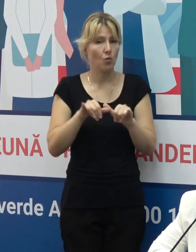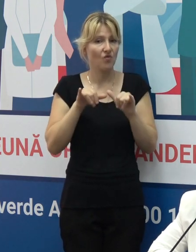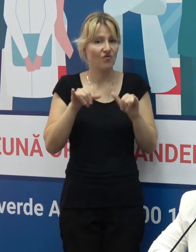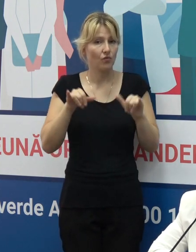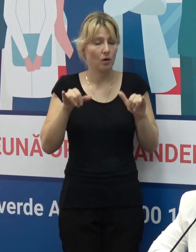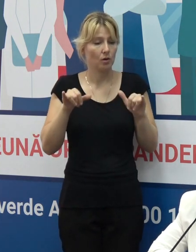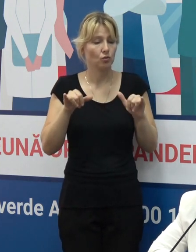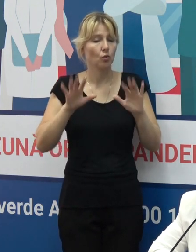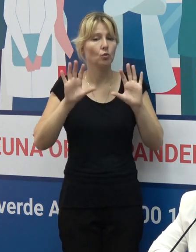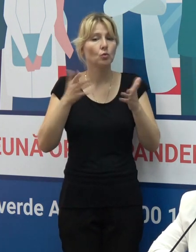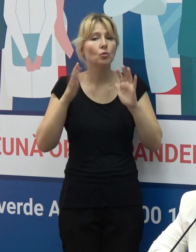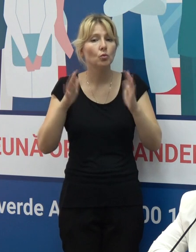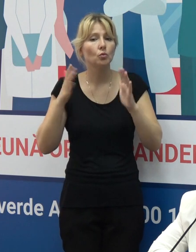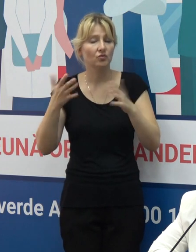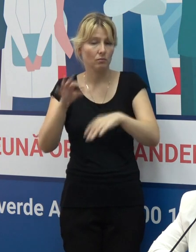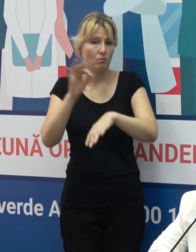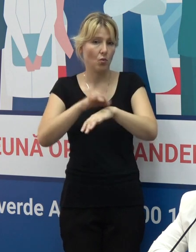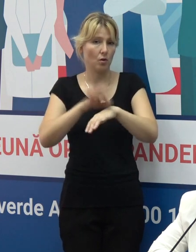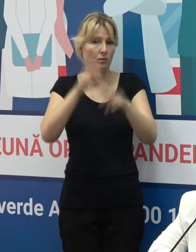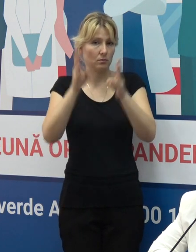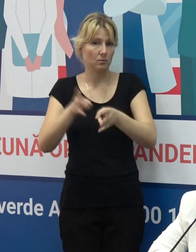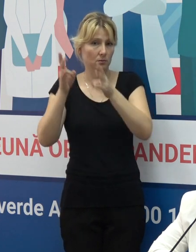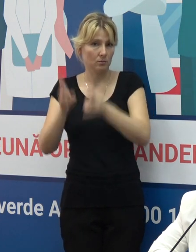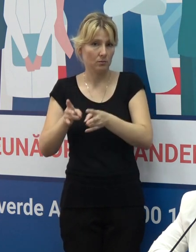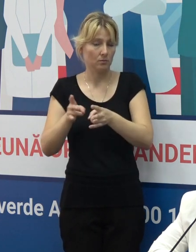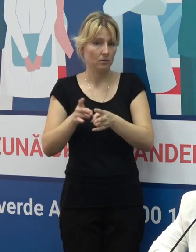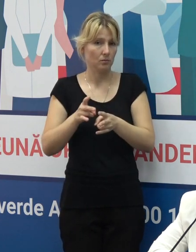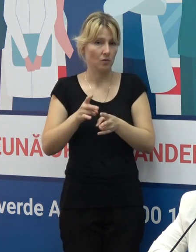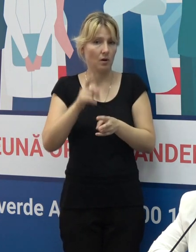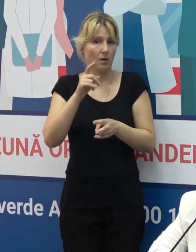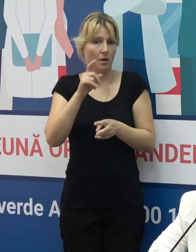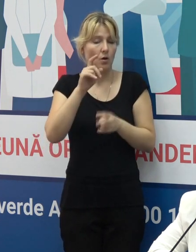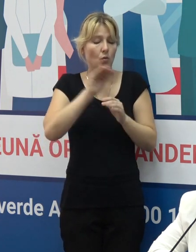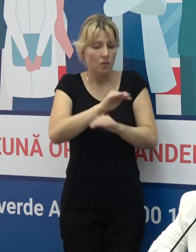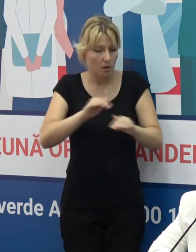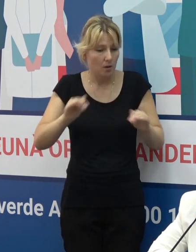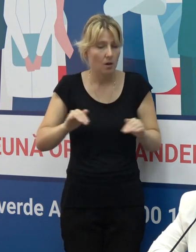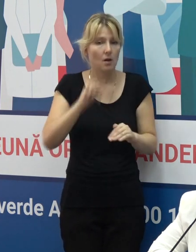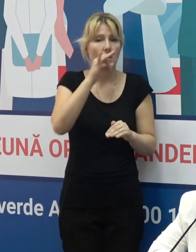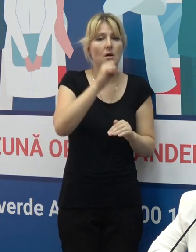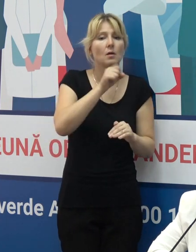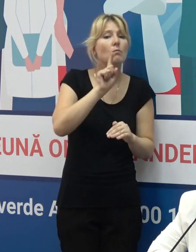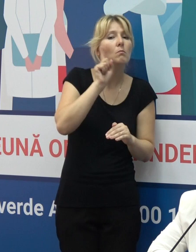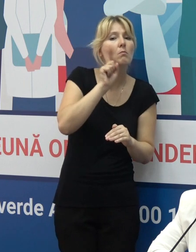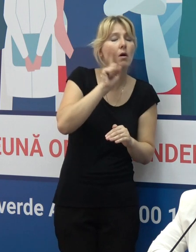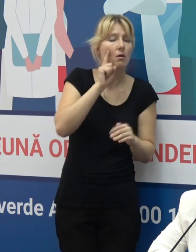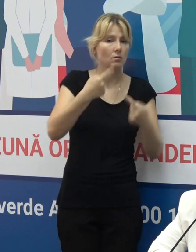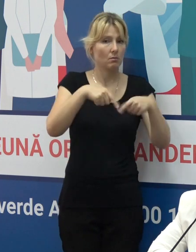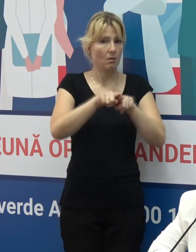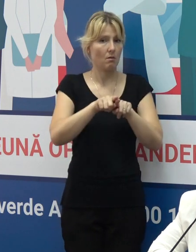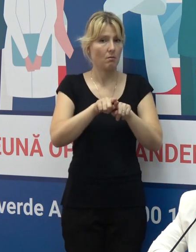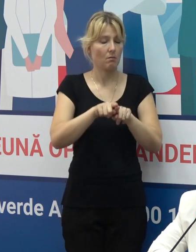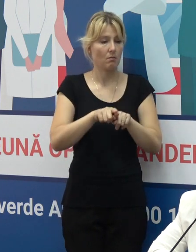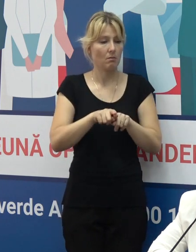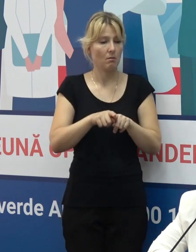numărului cazurilor de îmbolnăviri COVID-19 în rândul copiilor și în rândul adolescenților. În